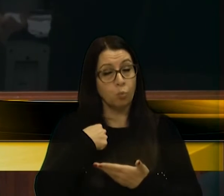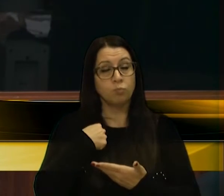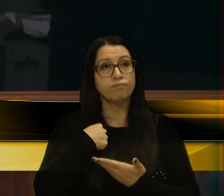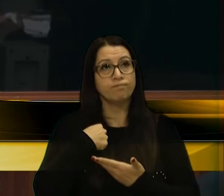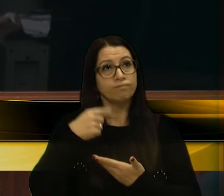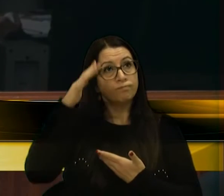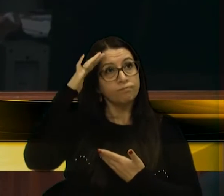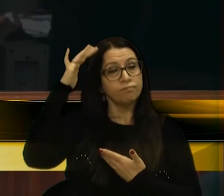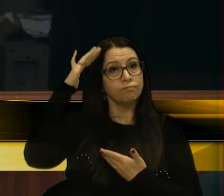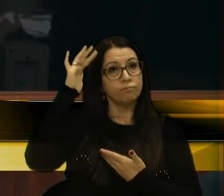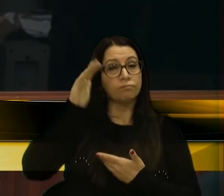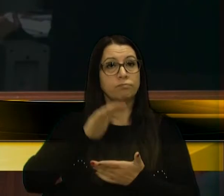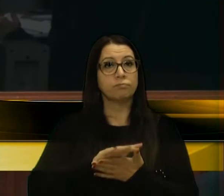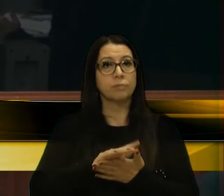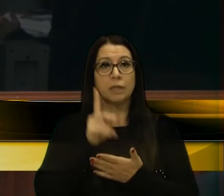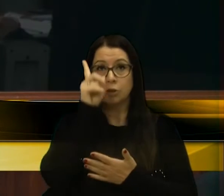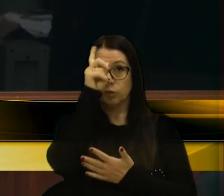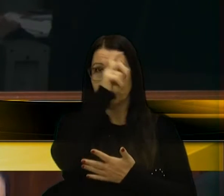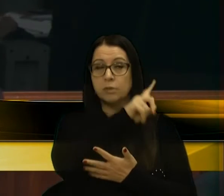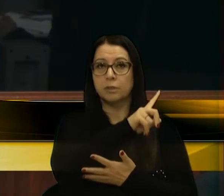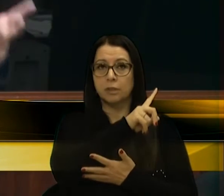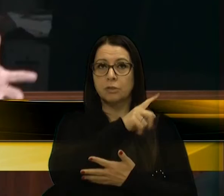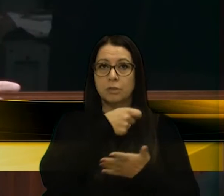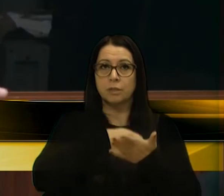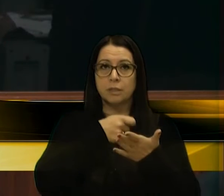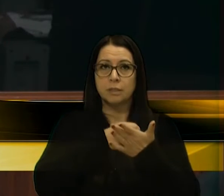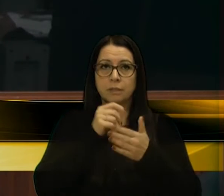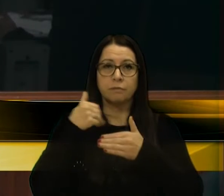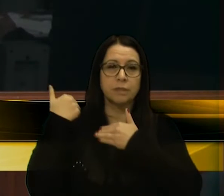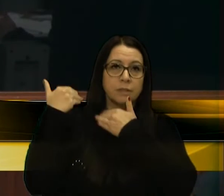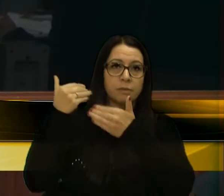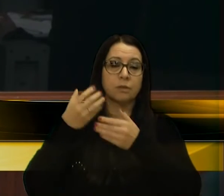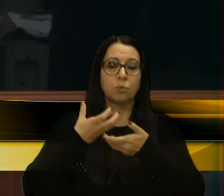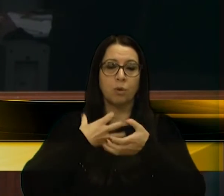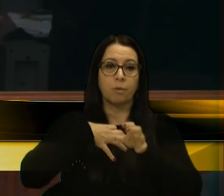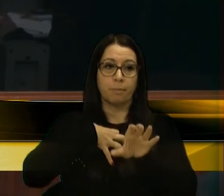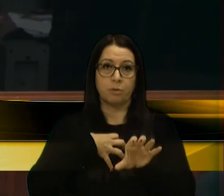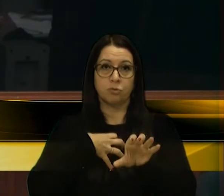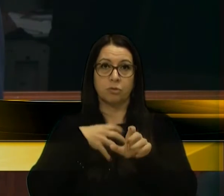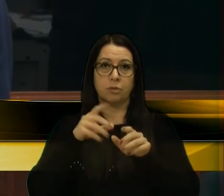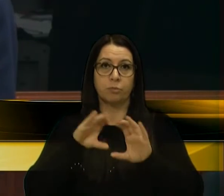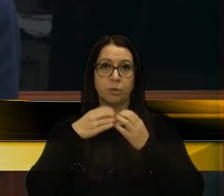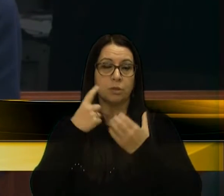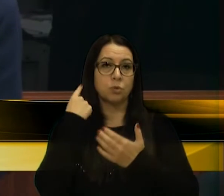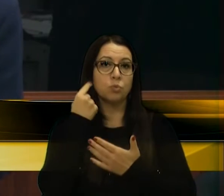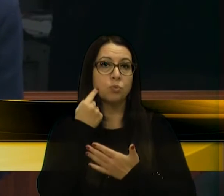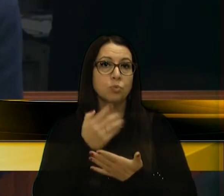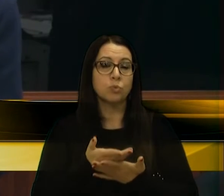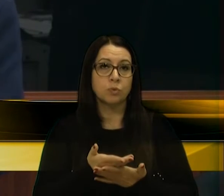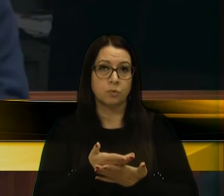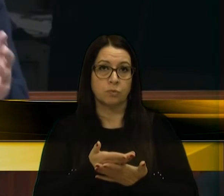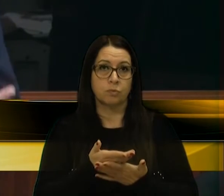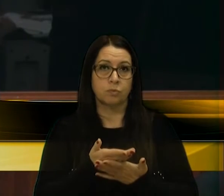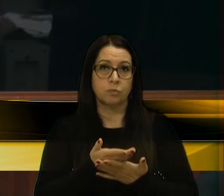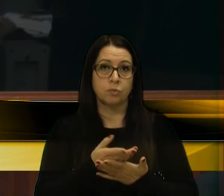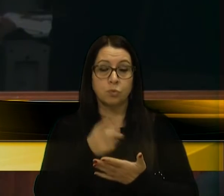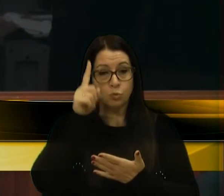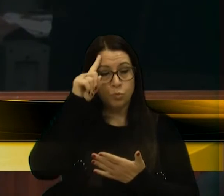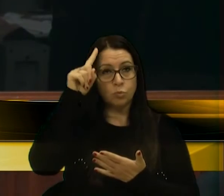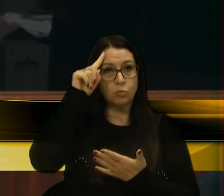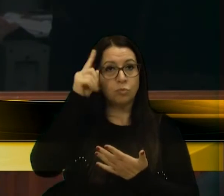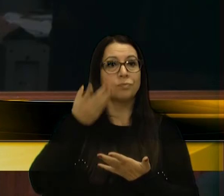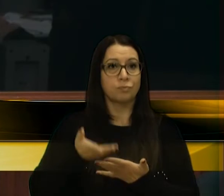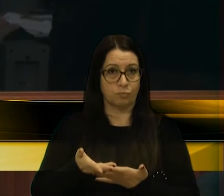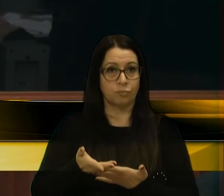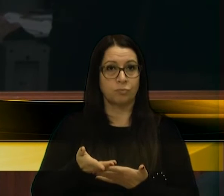imaginando a dificuldade, tentando fazer um processo de empatia da comunidade surda no seu dia a dia.